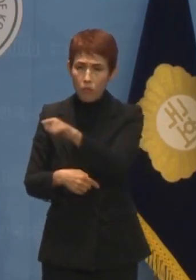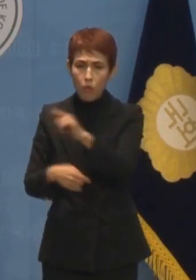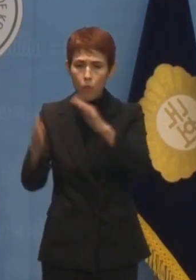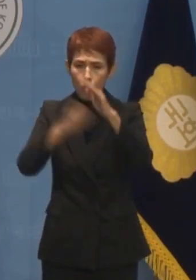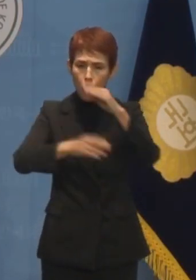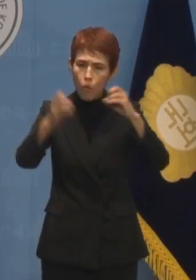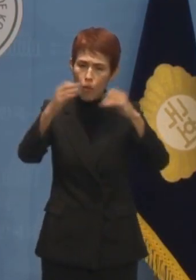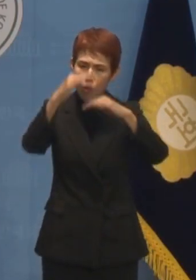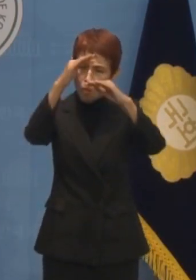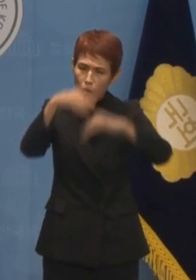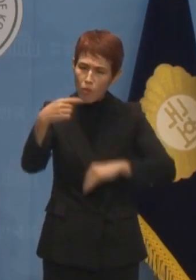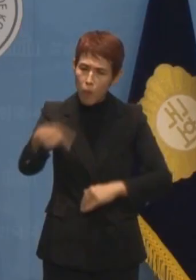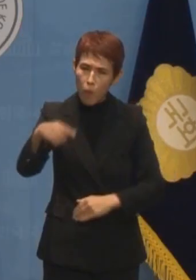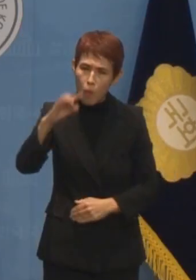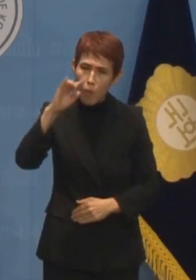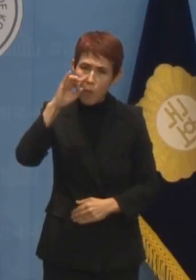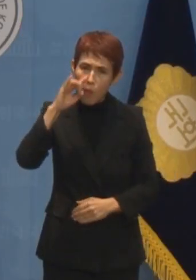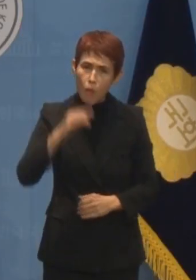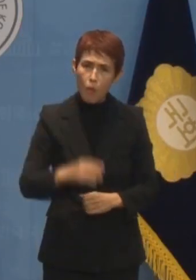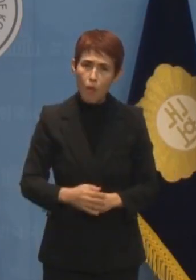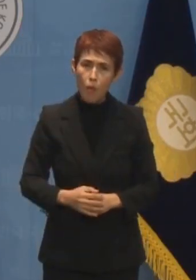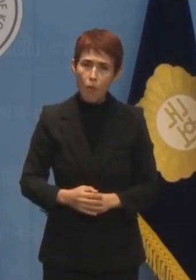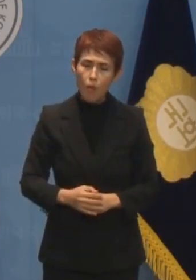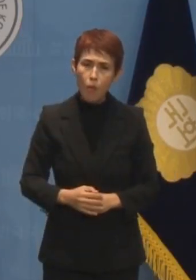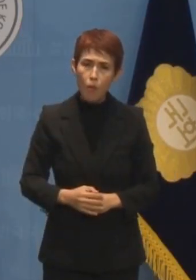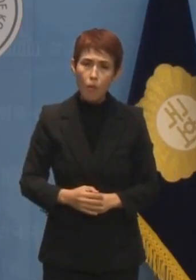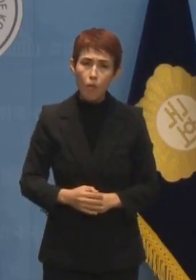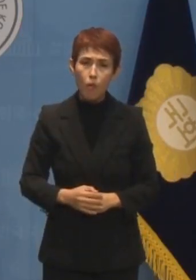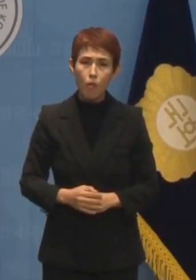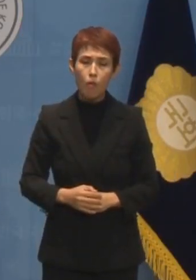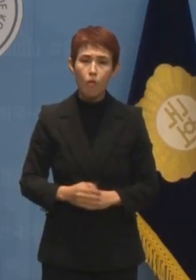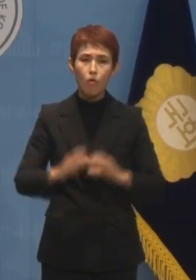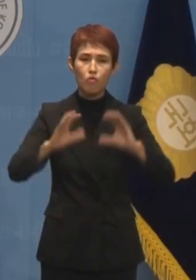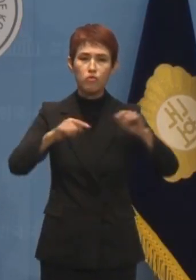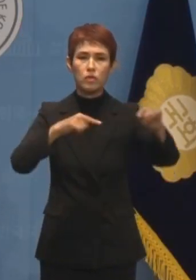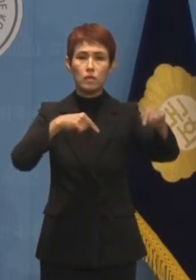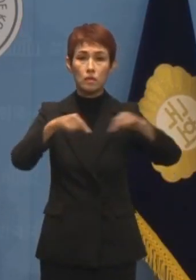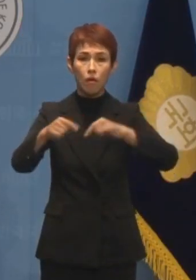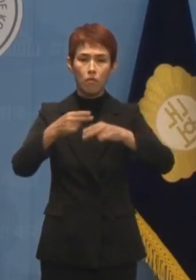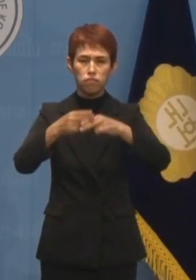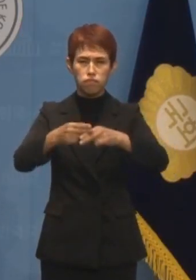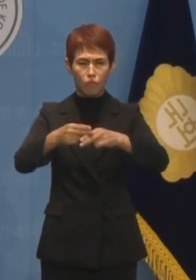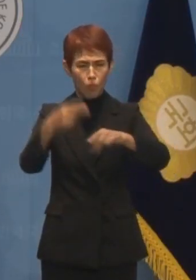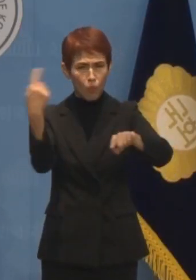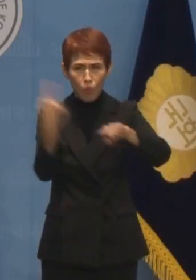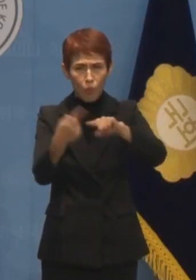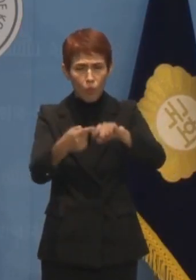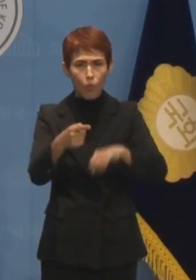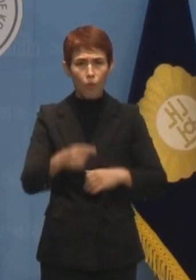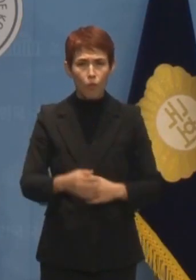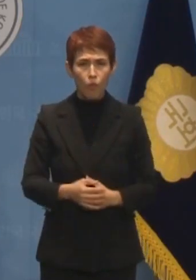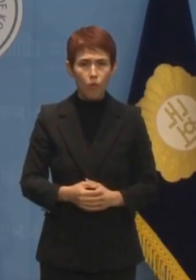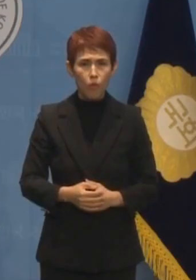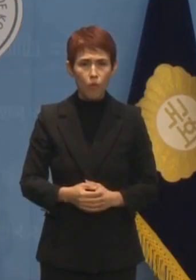대화를 나눴다는 말입니까? 수시로 국정을 농단했다고 말하는 것입니까?